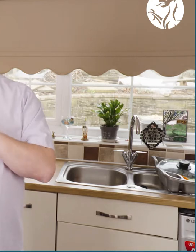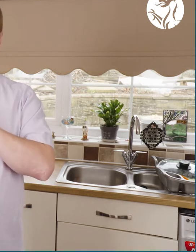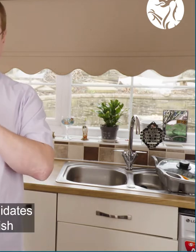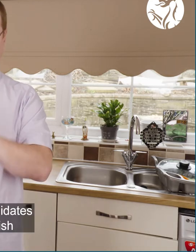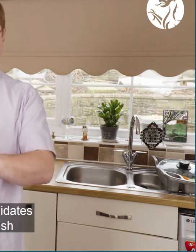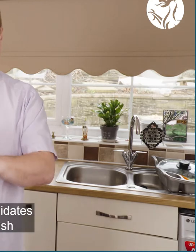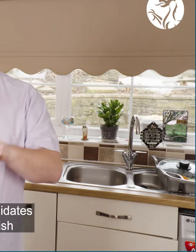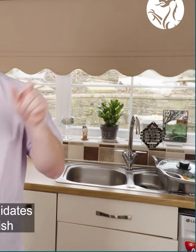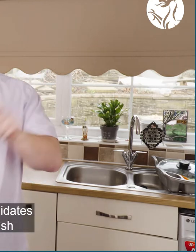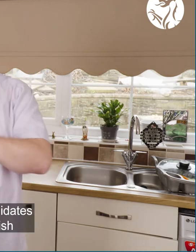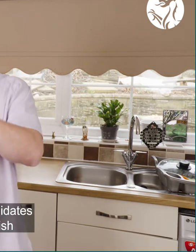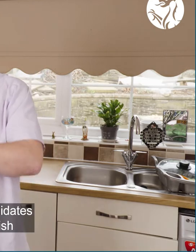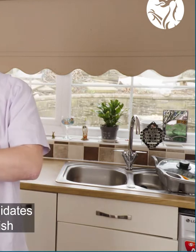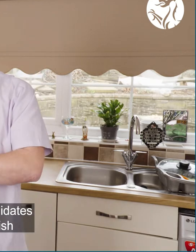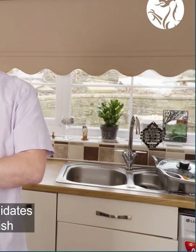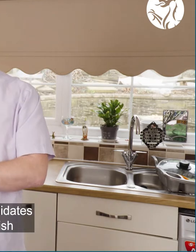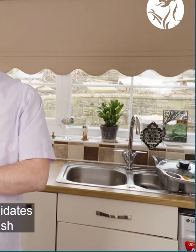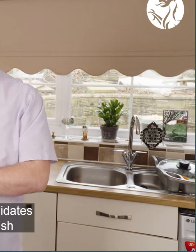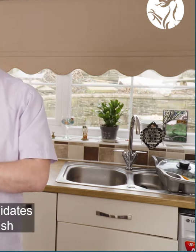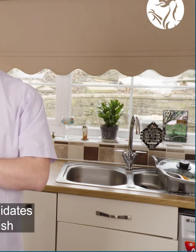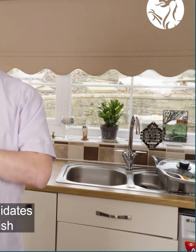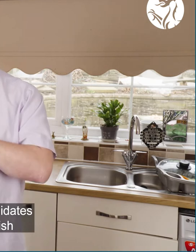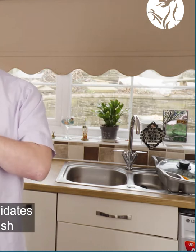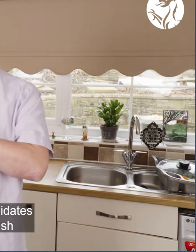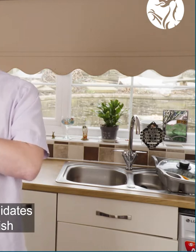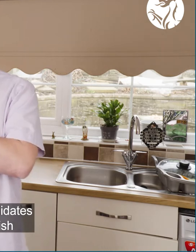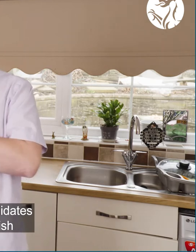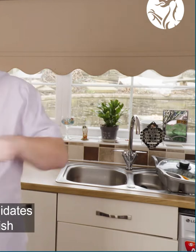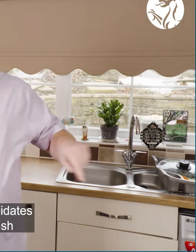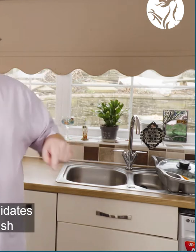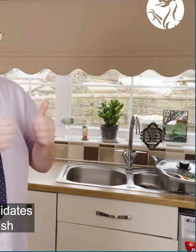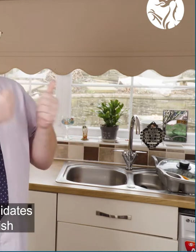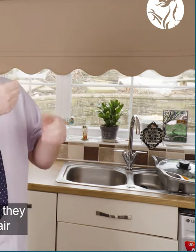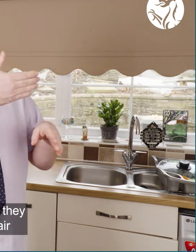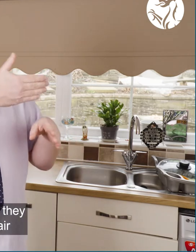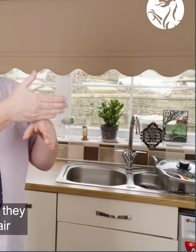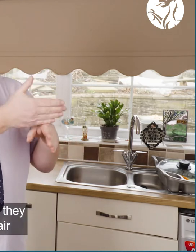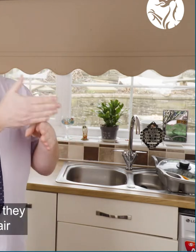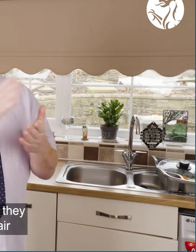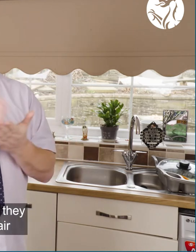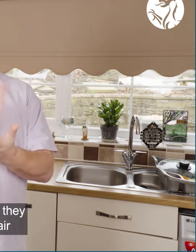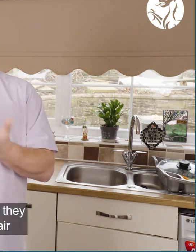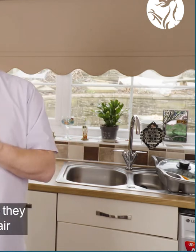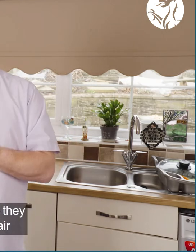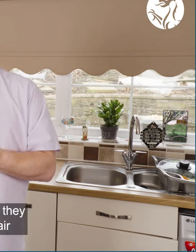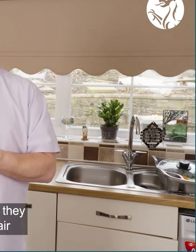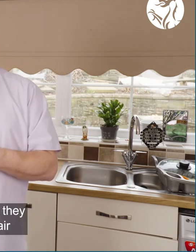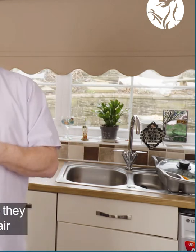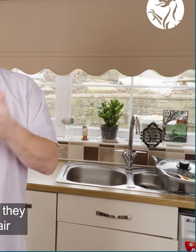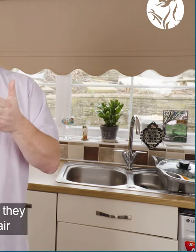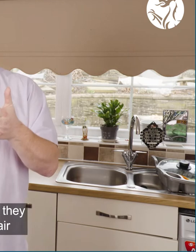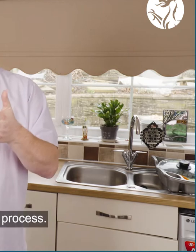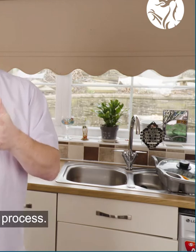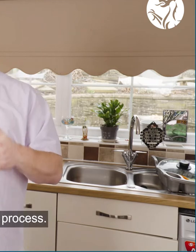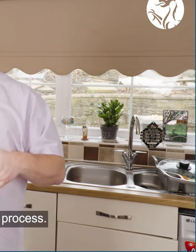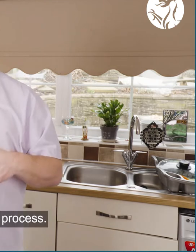Rydyn ni'n gwneud hyn drwy gefnogi amrywiaeth amgeiswyr o'r dachrau i'r diwedd a sicrhau eu bod yn profi proses recriwtio